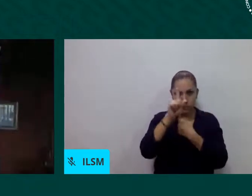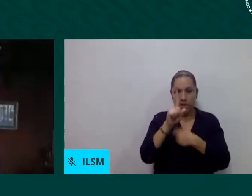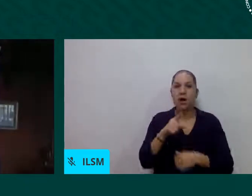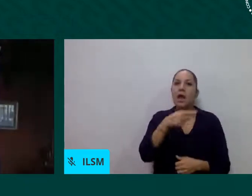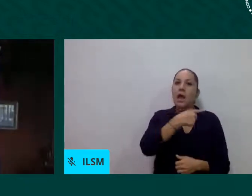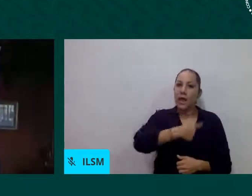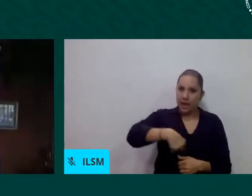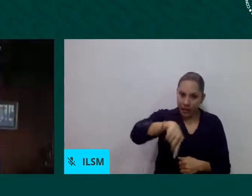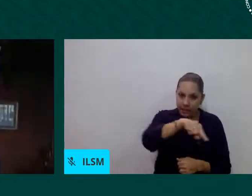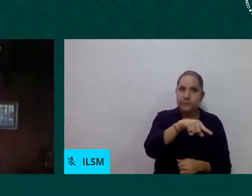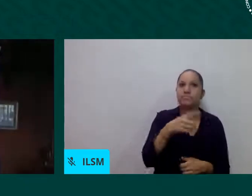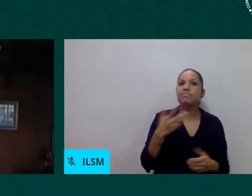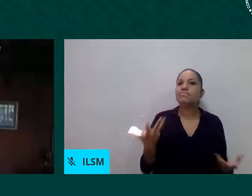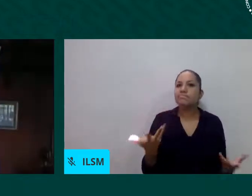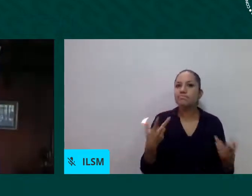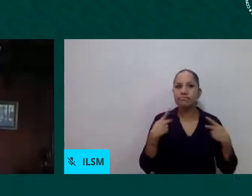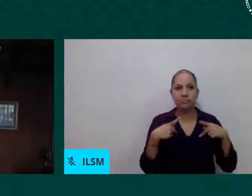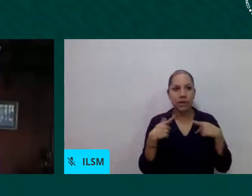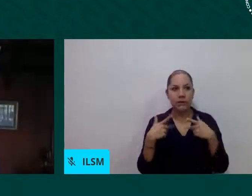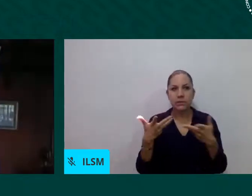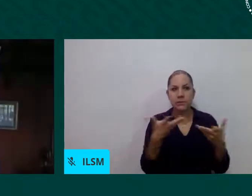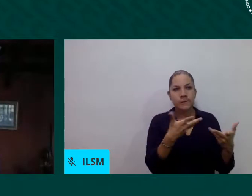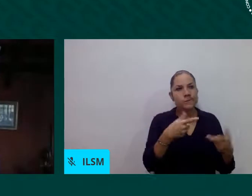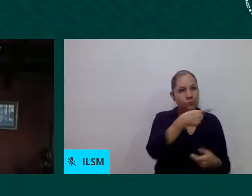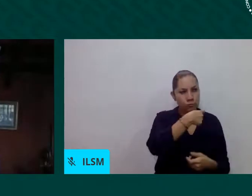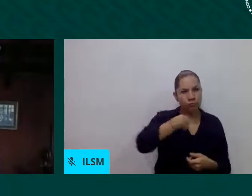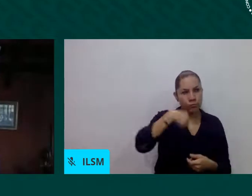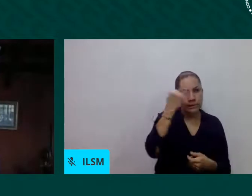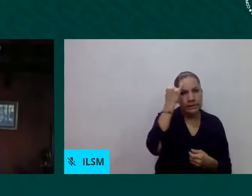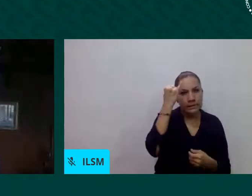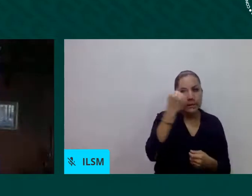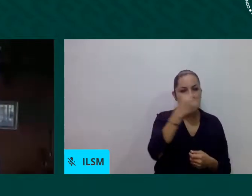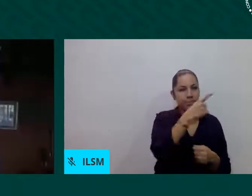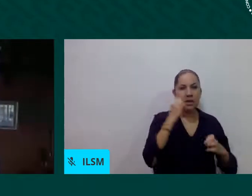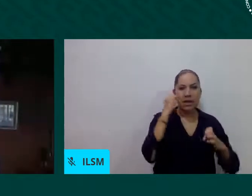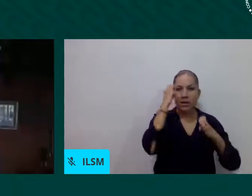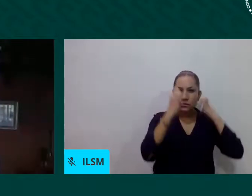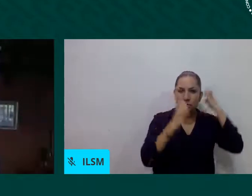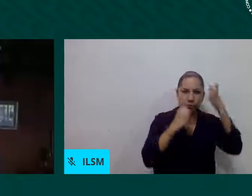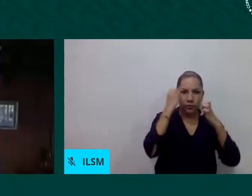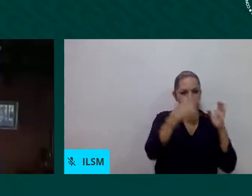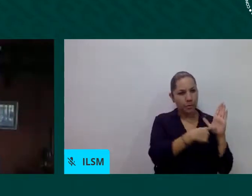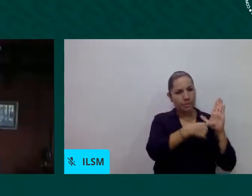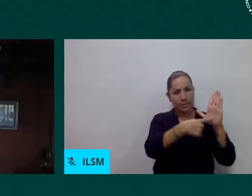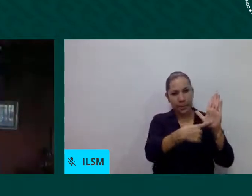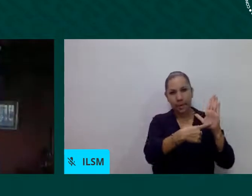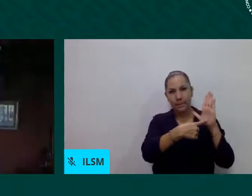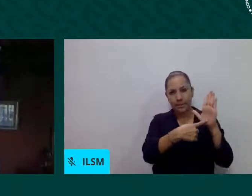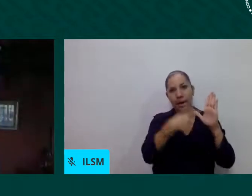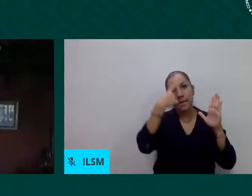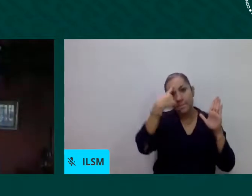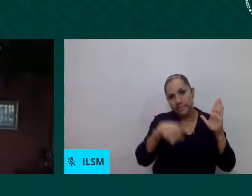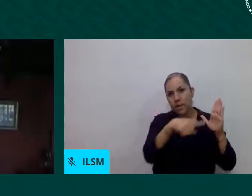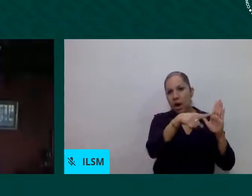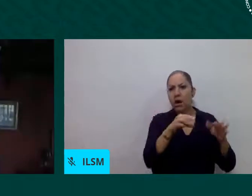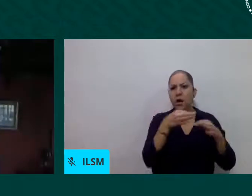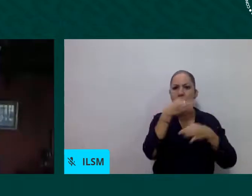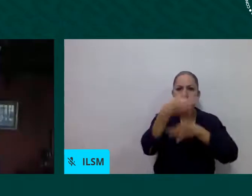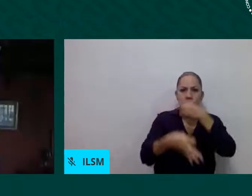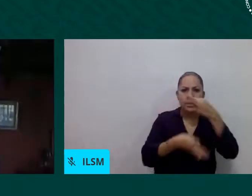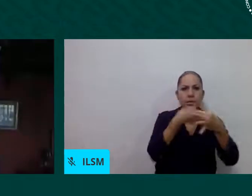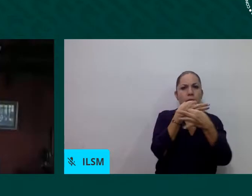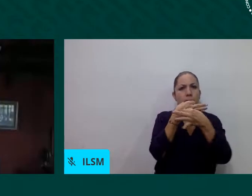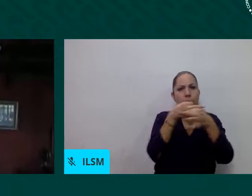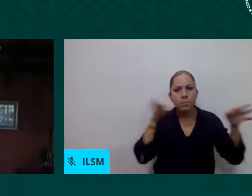no formales como le llamamos generalmente estaban ubicados en lugares que carecían de los medios sanitarios y de la